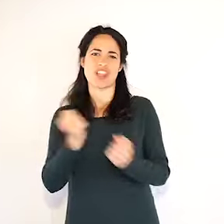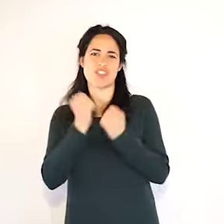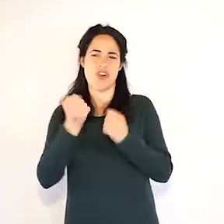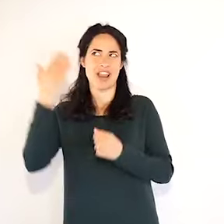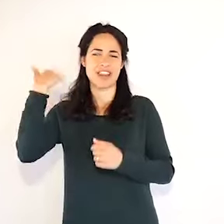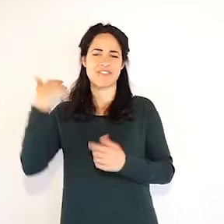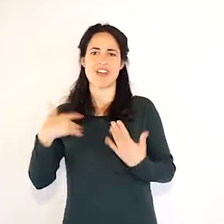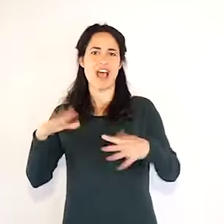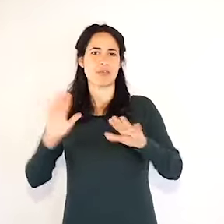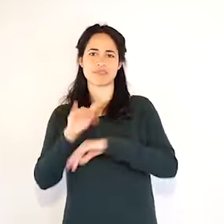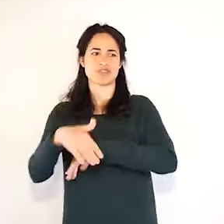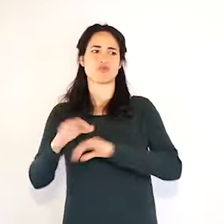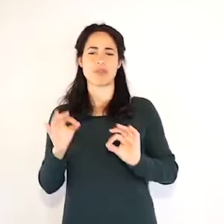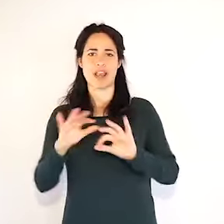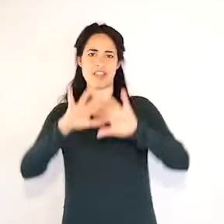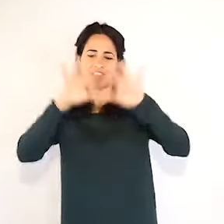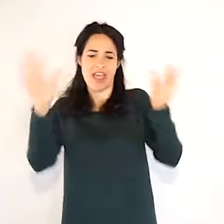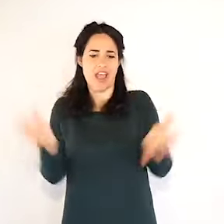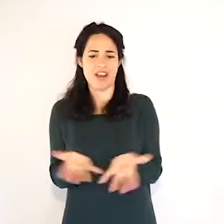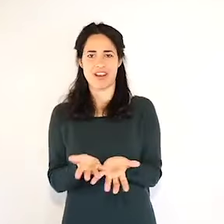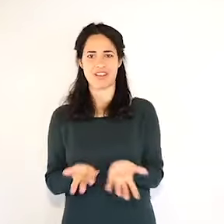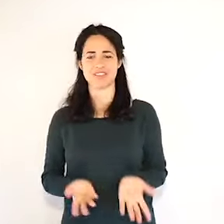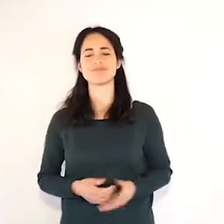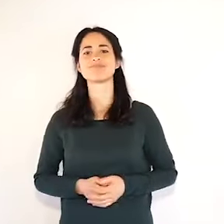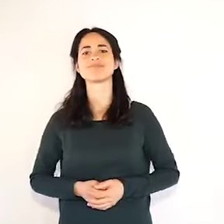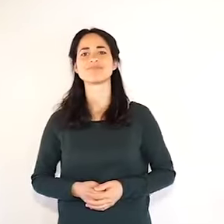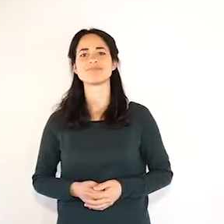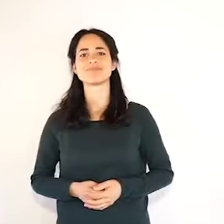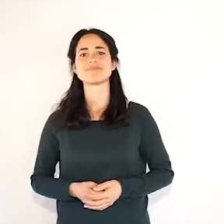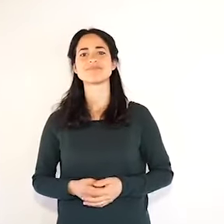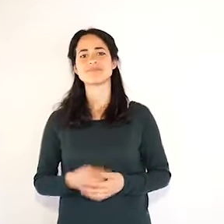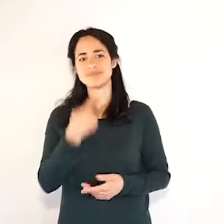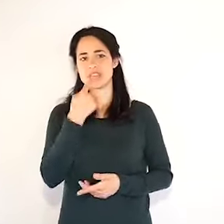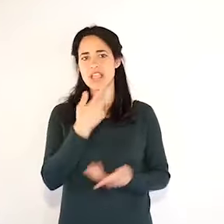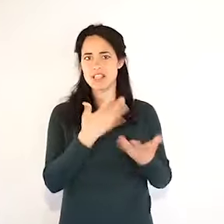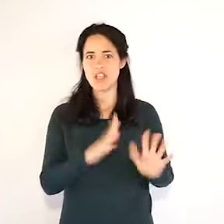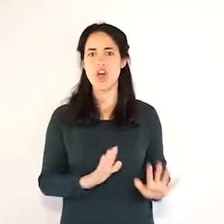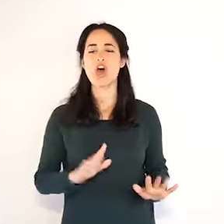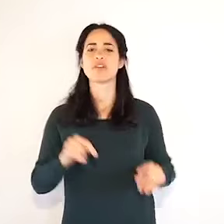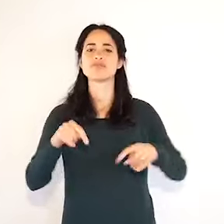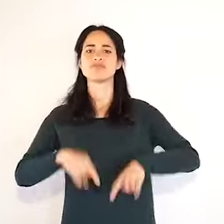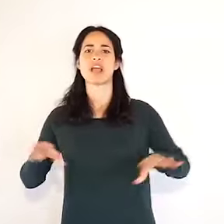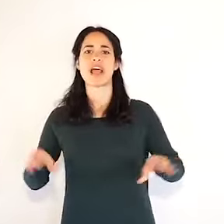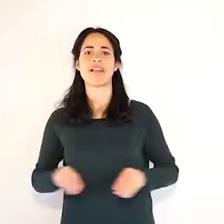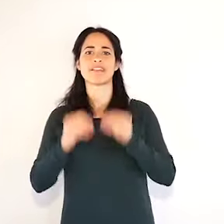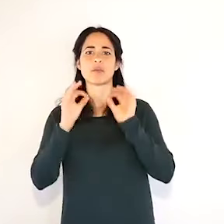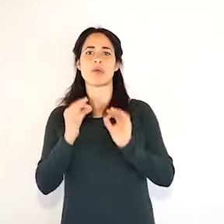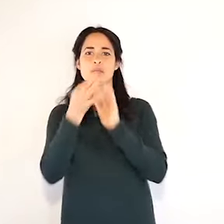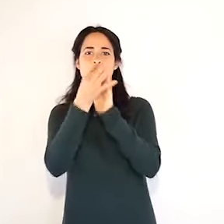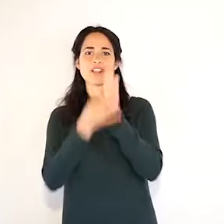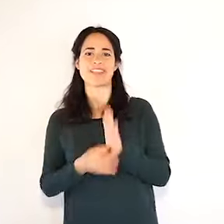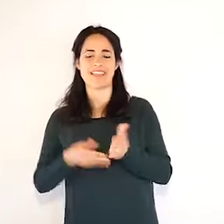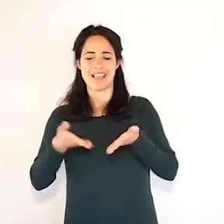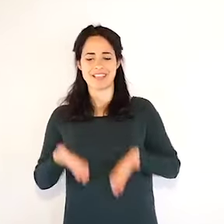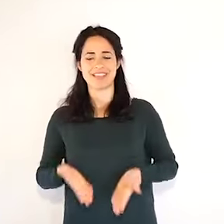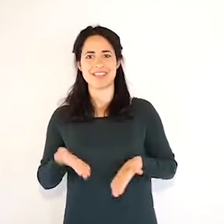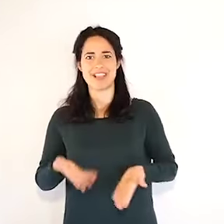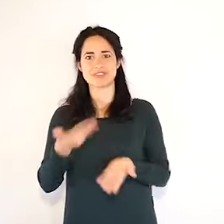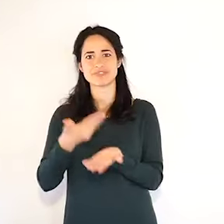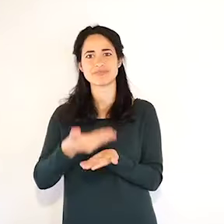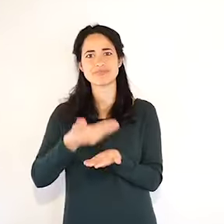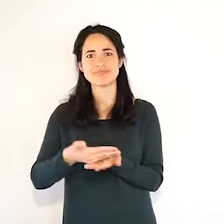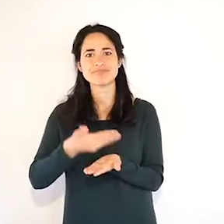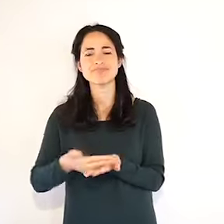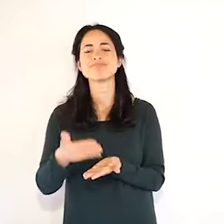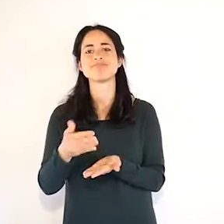Detto questo, naturalmente raccontiamo i dati di oggi, non